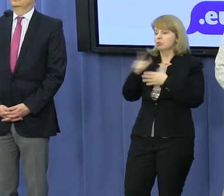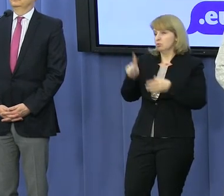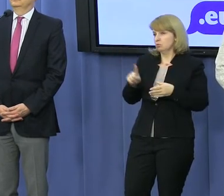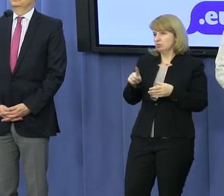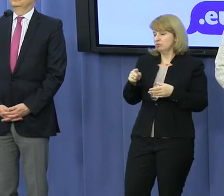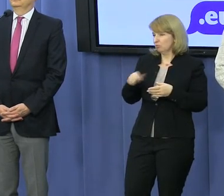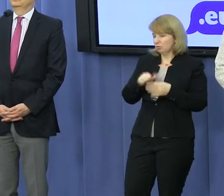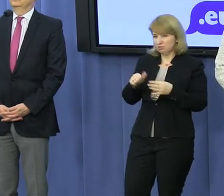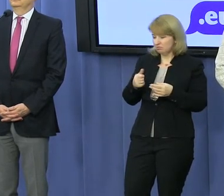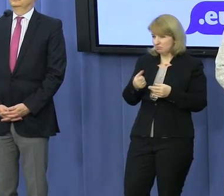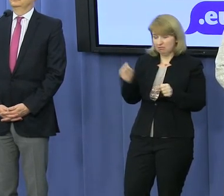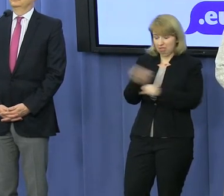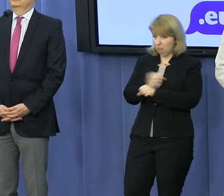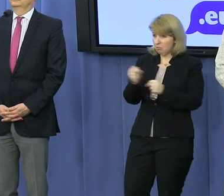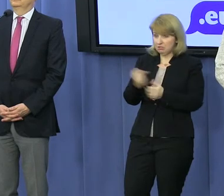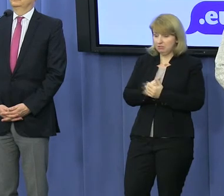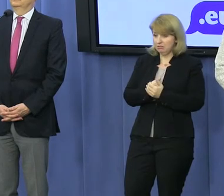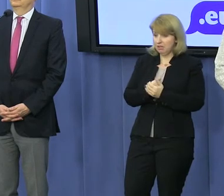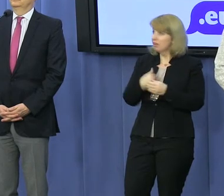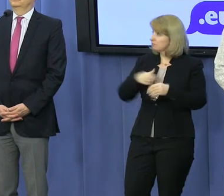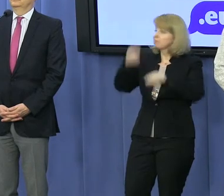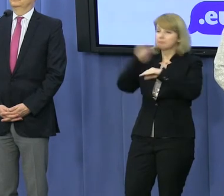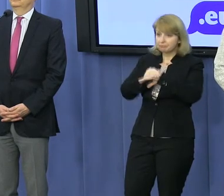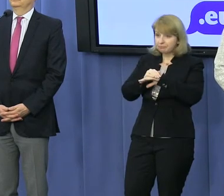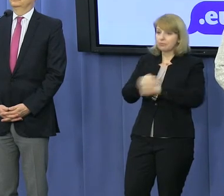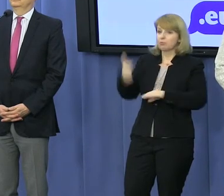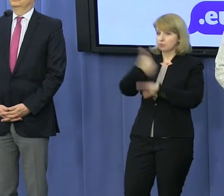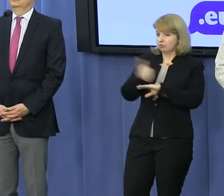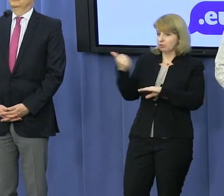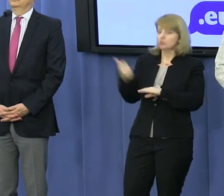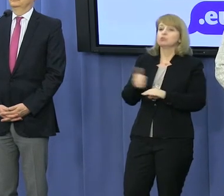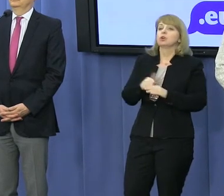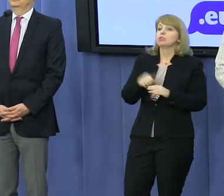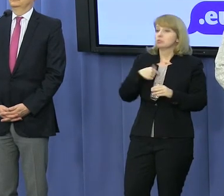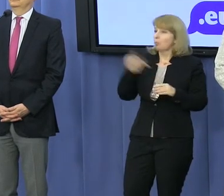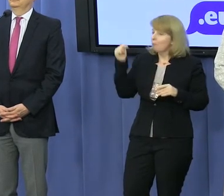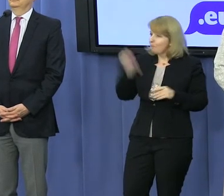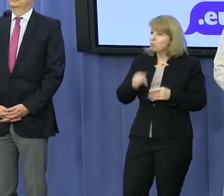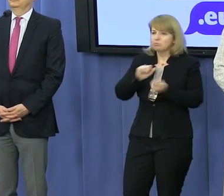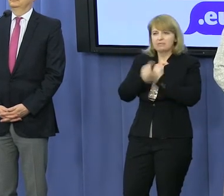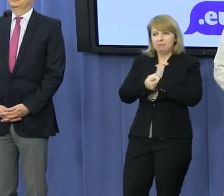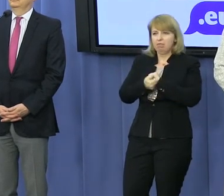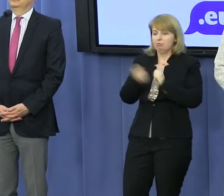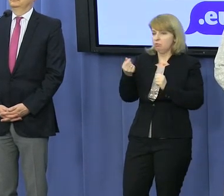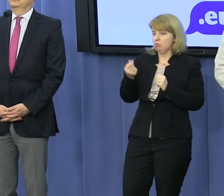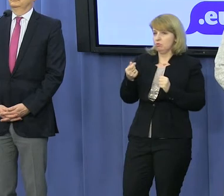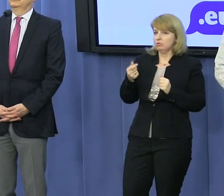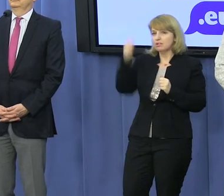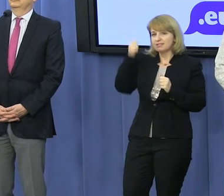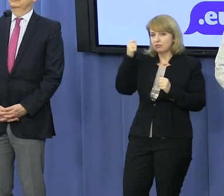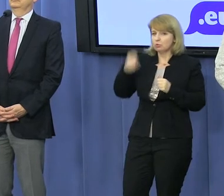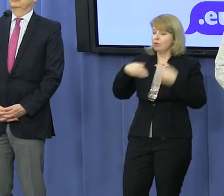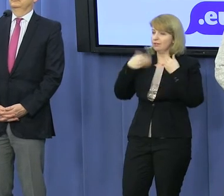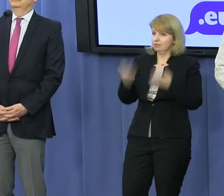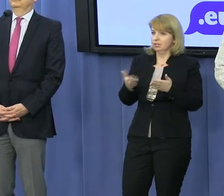nie może i oczywiście zgadzam się tu z przewodniczącym, że jedyne rozwiązanie to jest po prostu znacząco podnieść te uposażenie